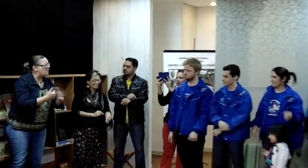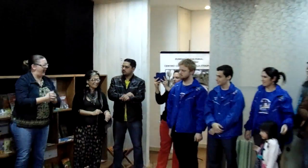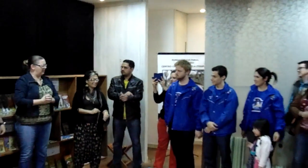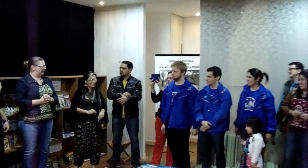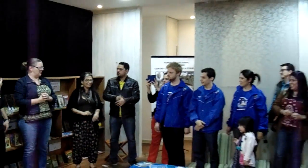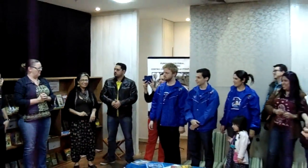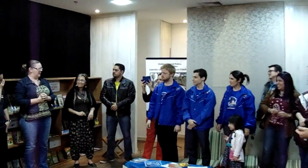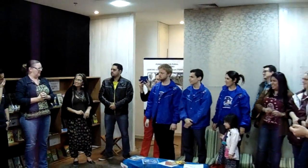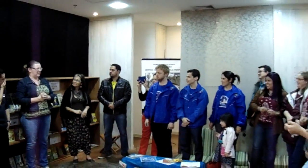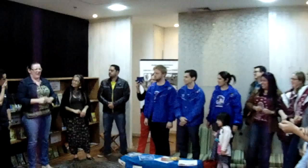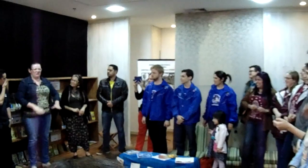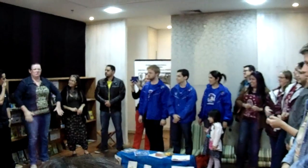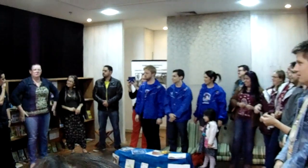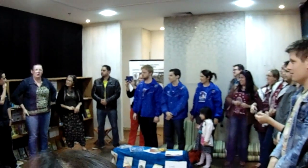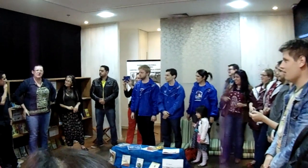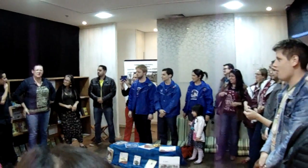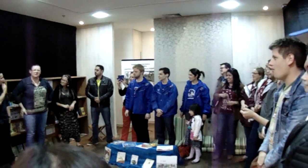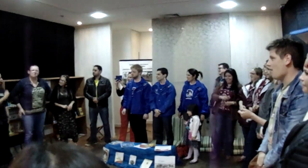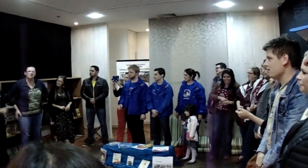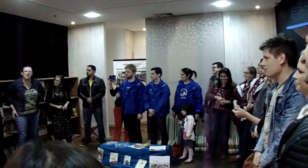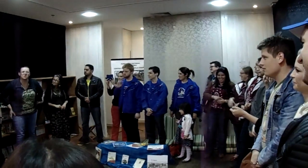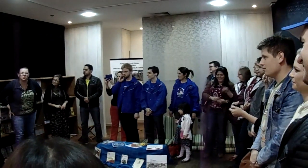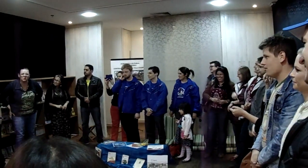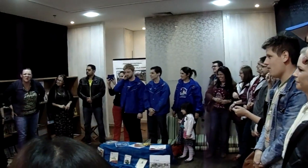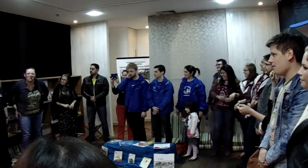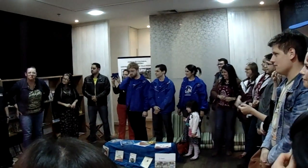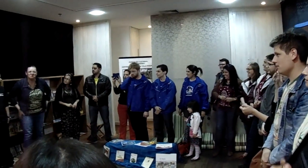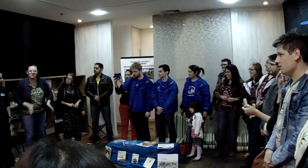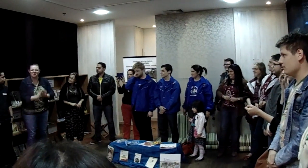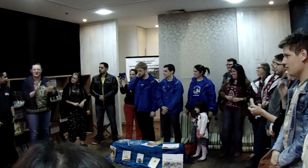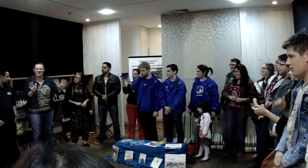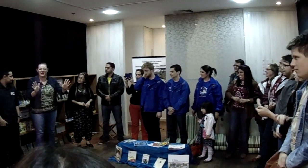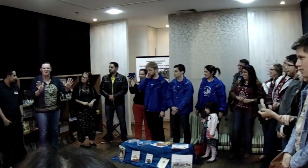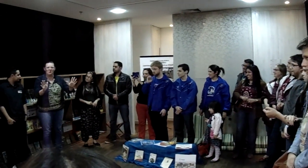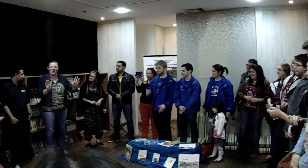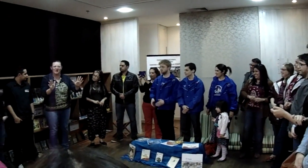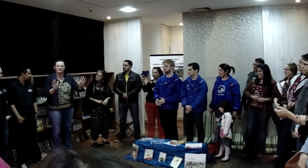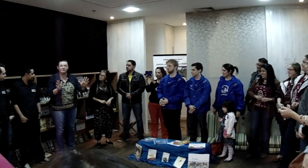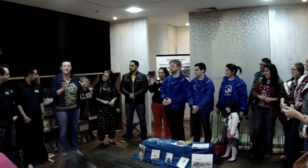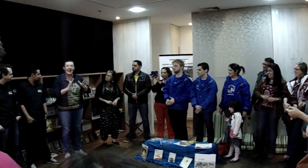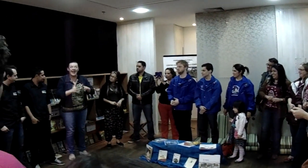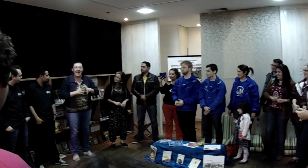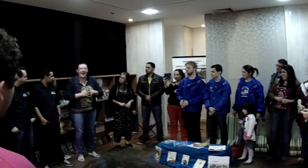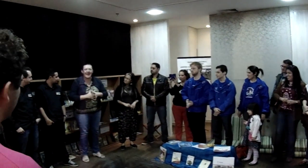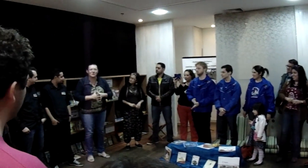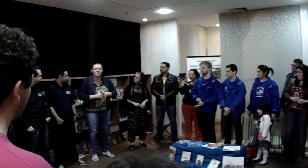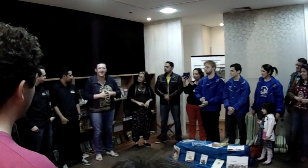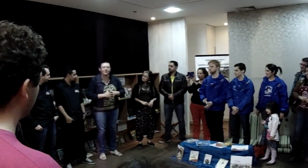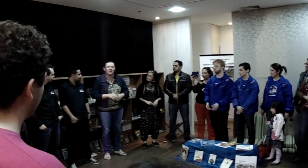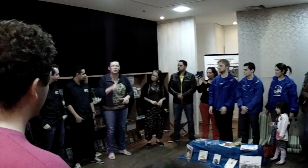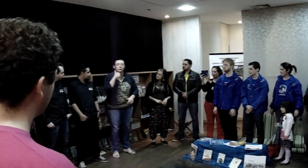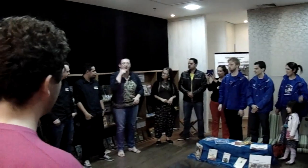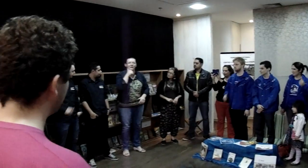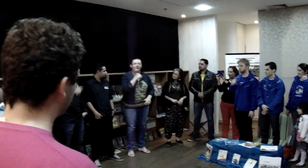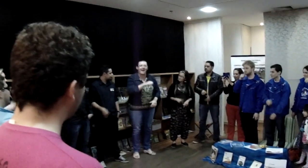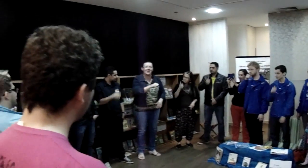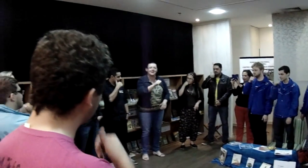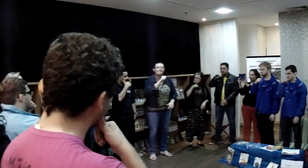vou ter comido um ciceto, nossa, que zorra, talvez ela morra, era uma vez uma velha